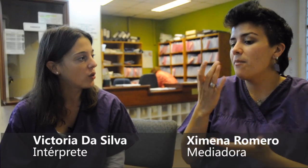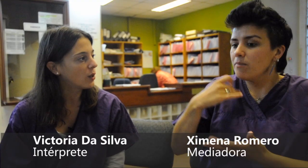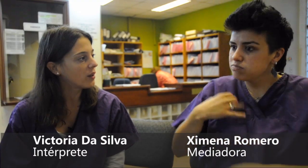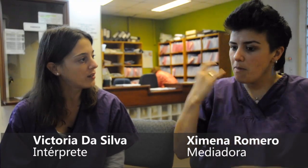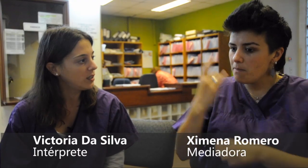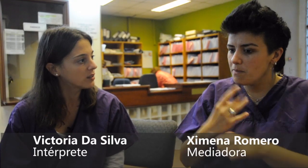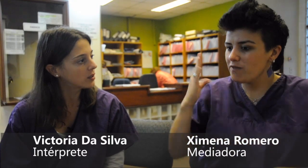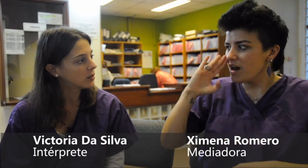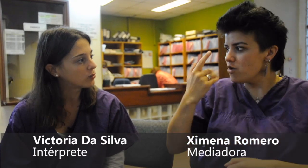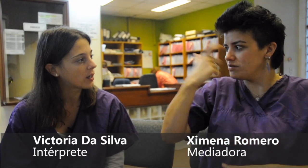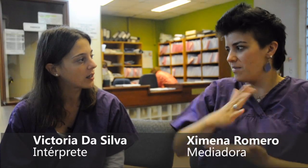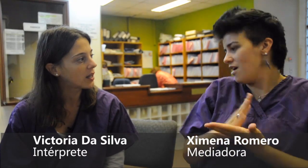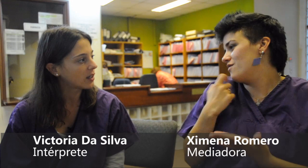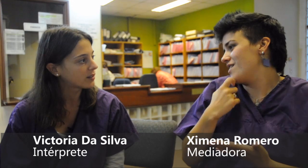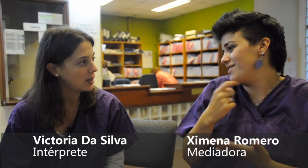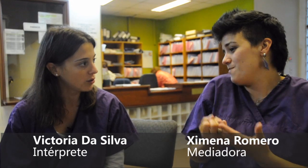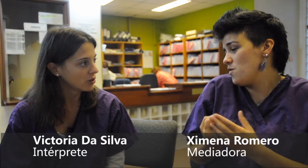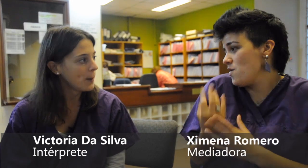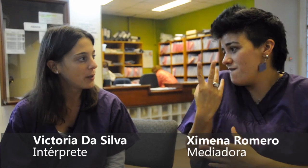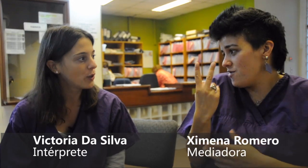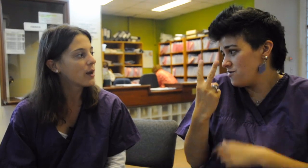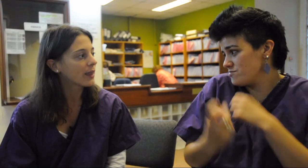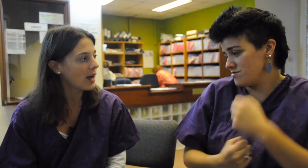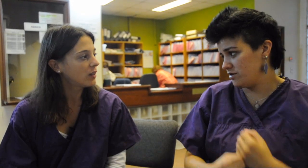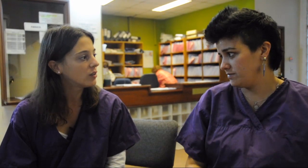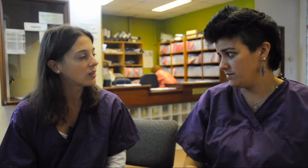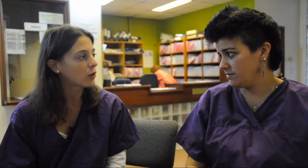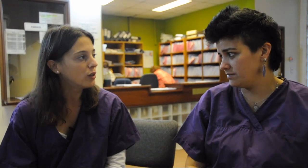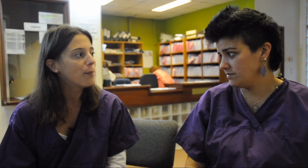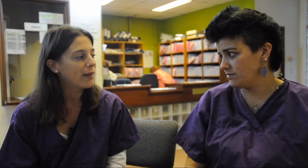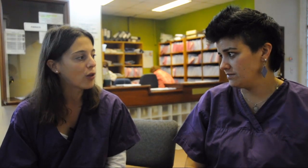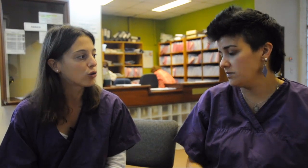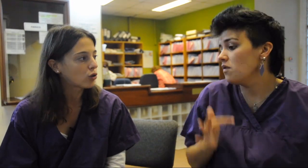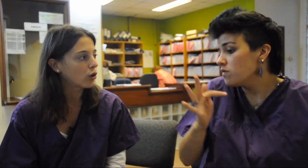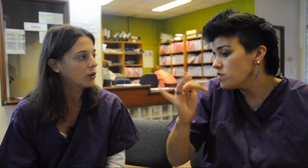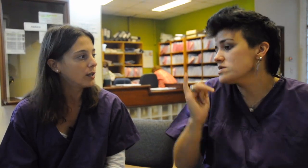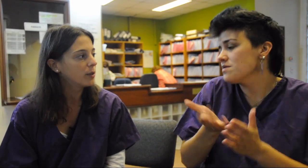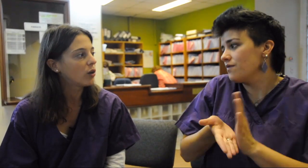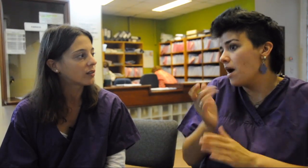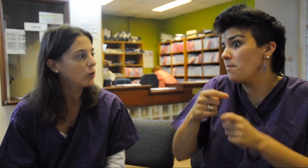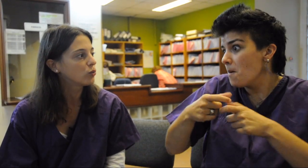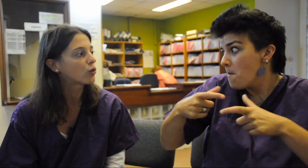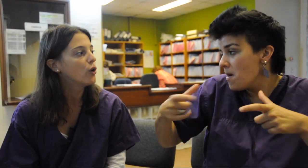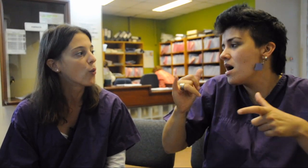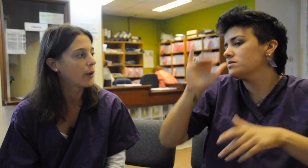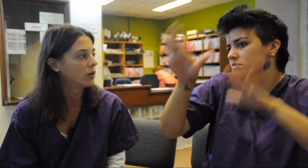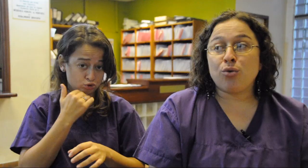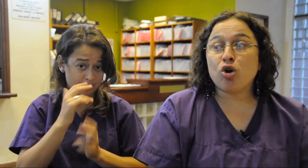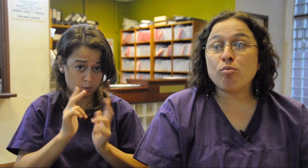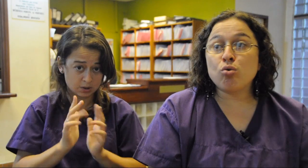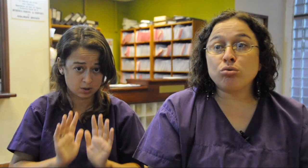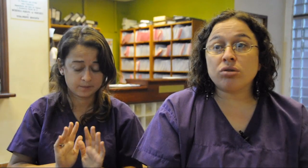profesorado de lengua de señas, que es una carrera de tres años, pero de verdad el rol del mediador sordo en el ámbito de la salud es un rol